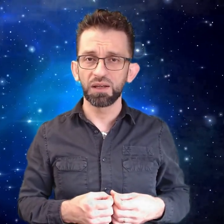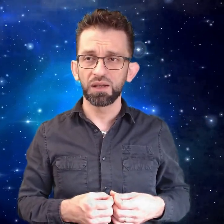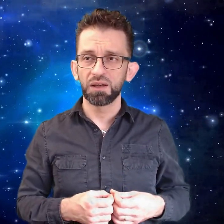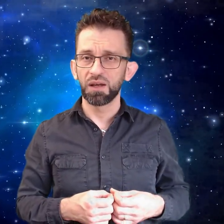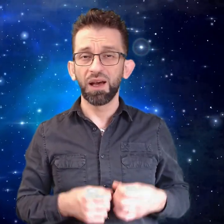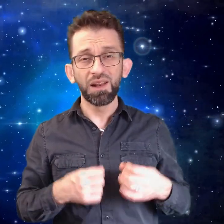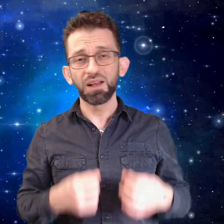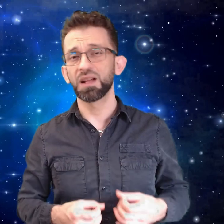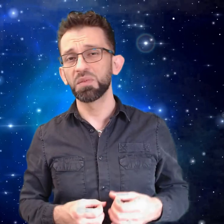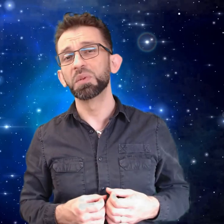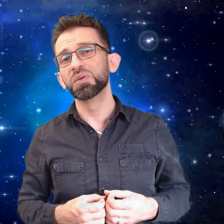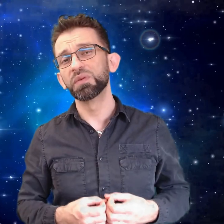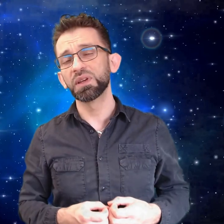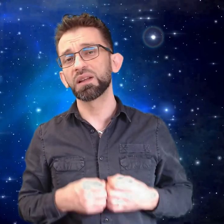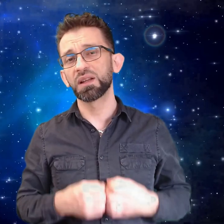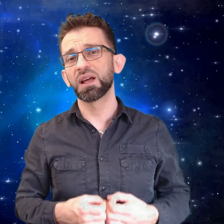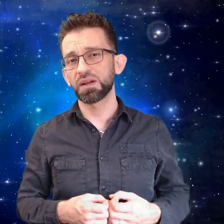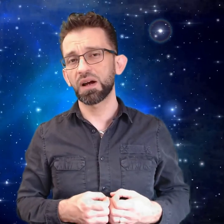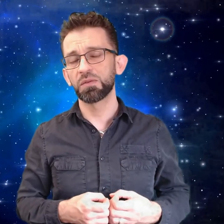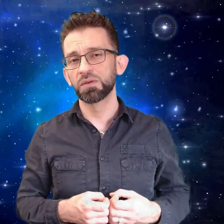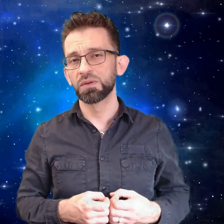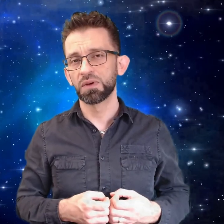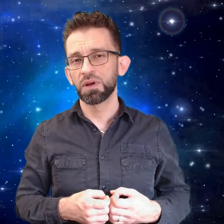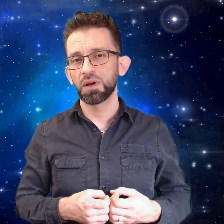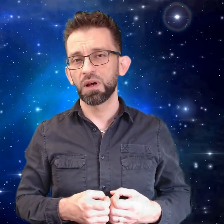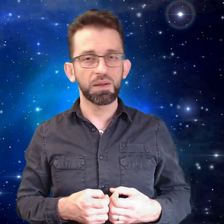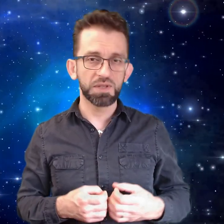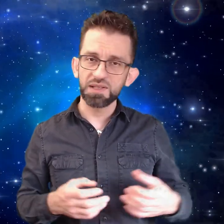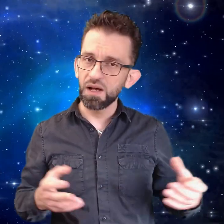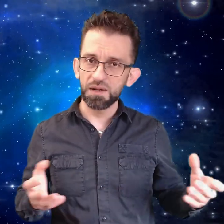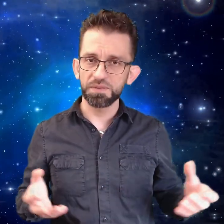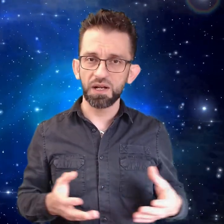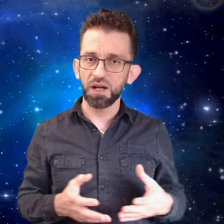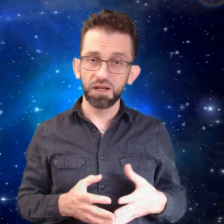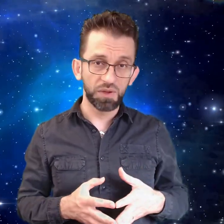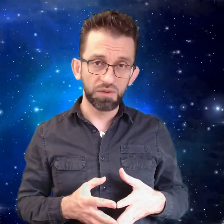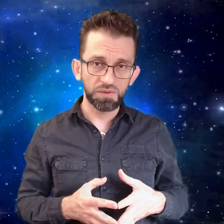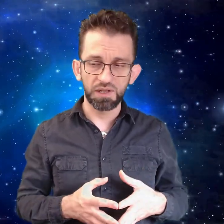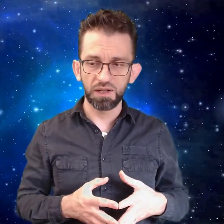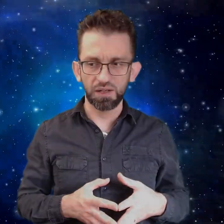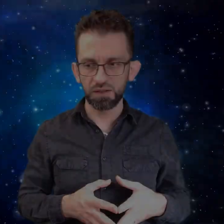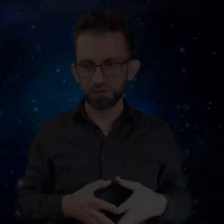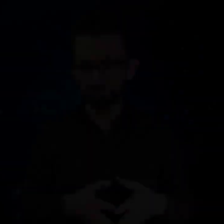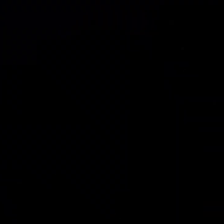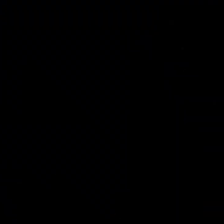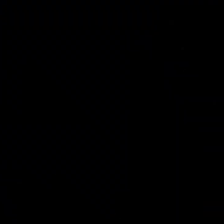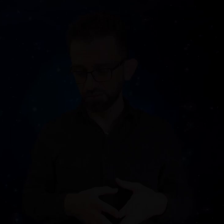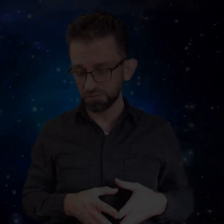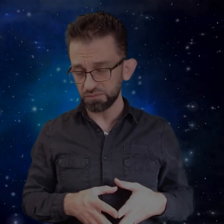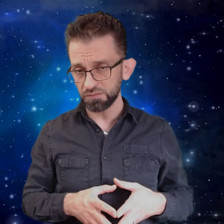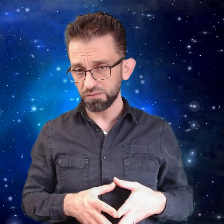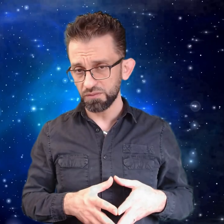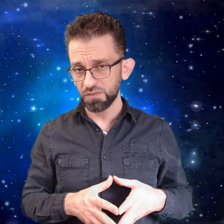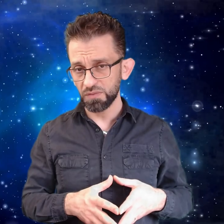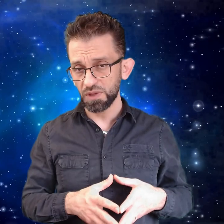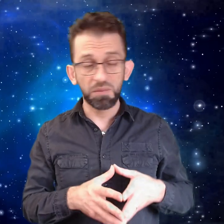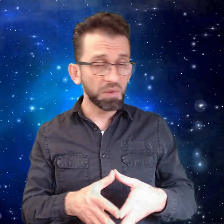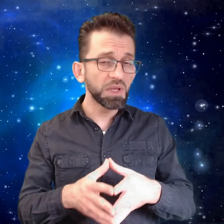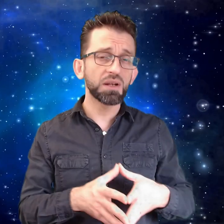أقل كلمة بتكون فيه الله لا يرحمه أنا بتساءل بصراحة لوين وصلنا نحن لما بيقرأ